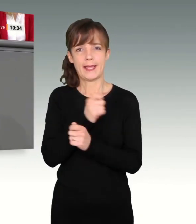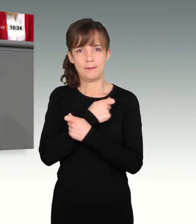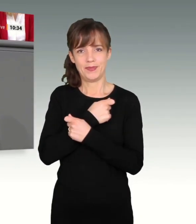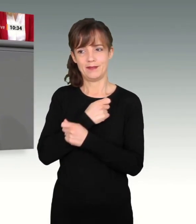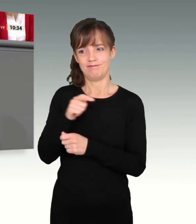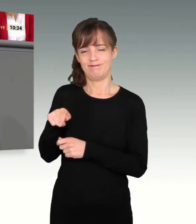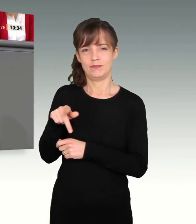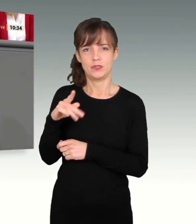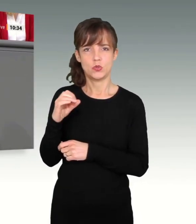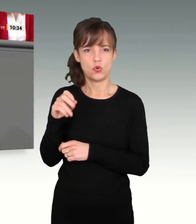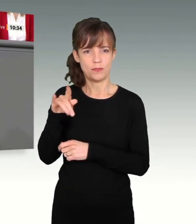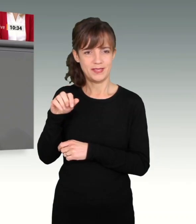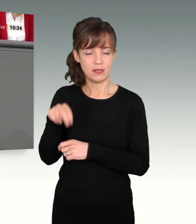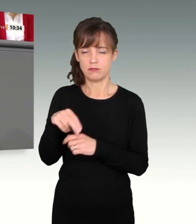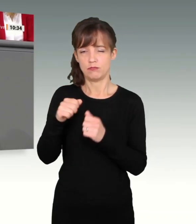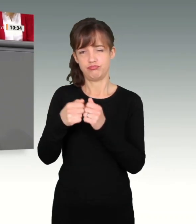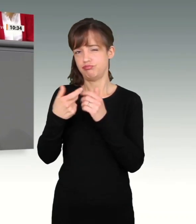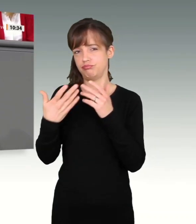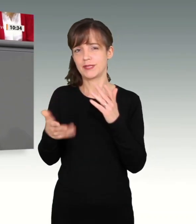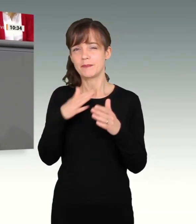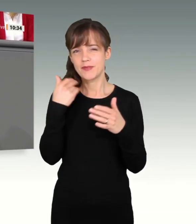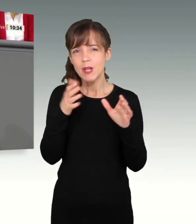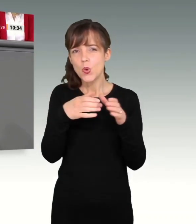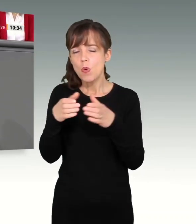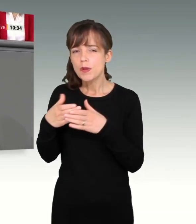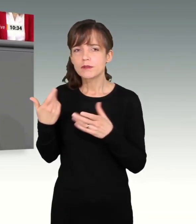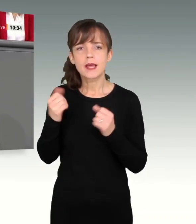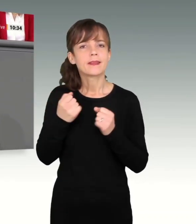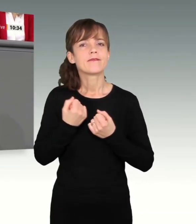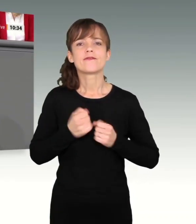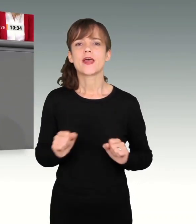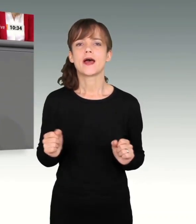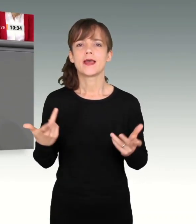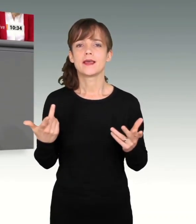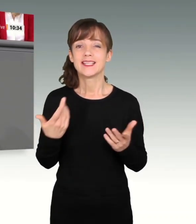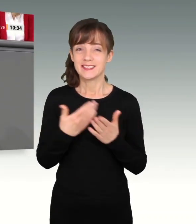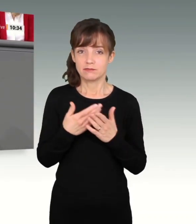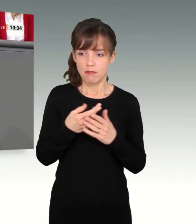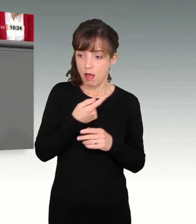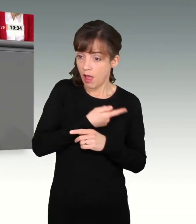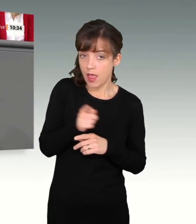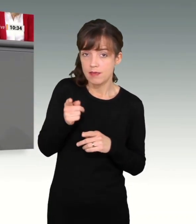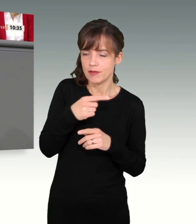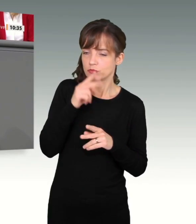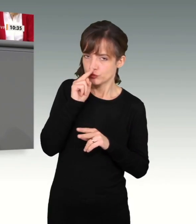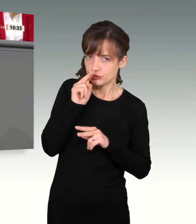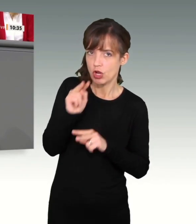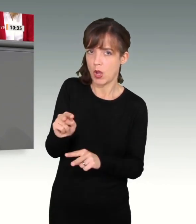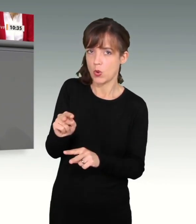ausführlich. Da konnte man viele andere Gruppen hinzufügen. All die verdienen unsere Aufmerksamkeit und unsere